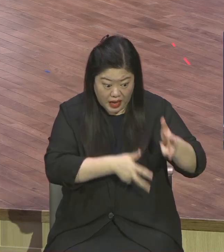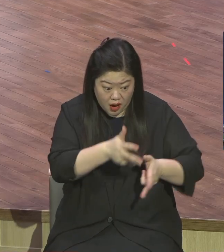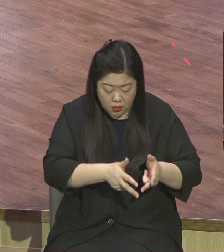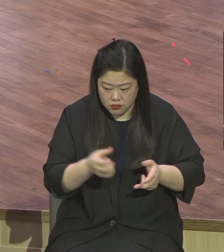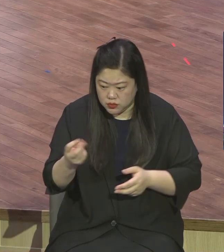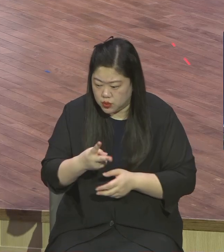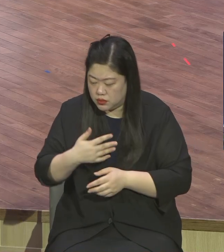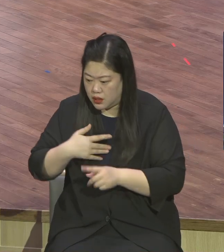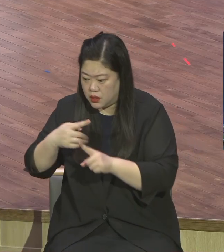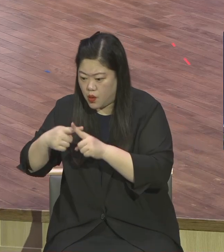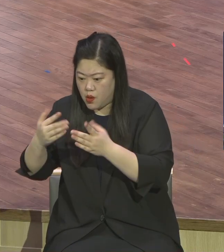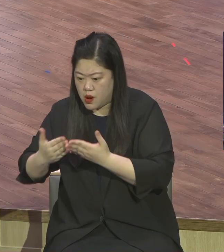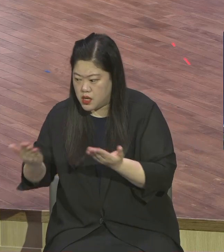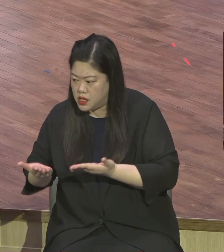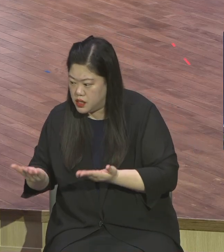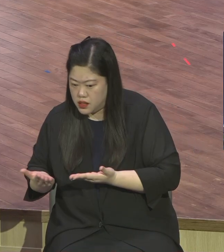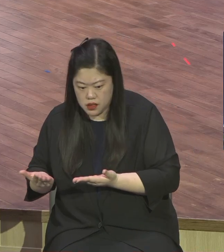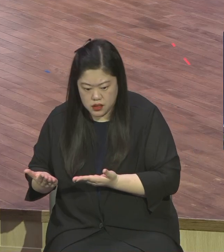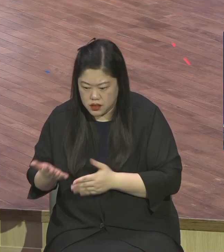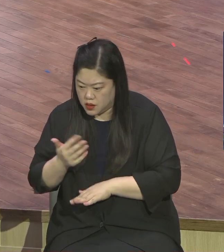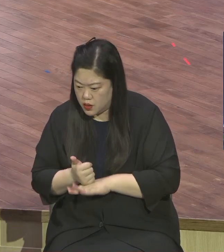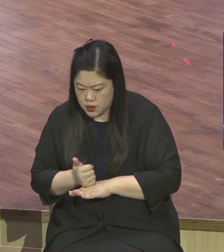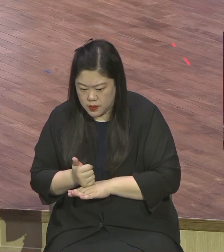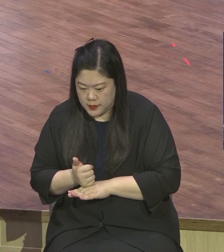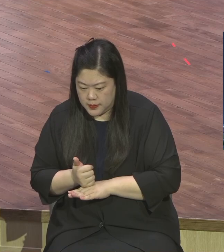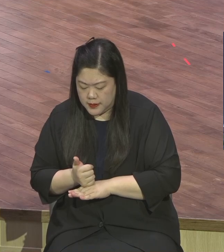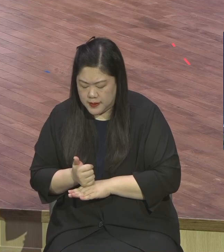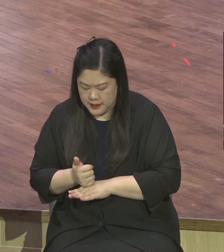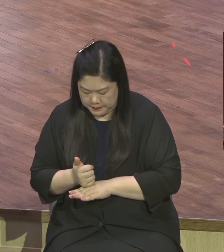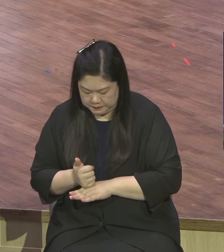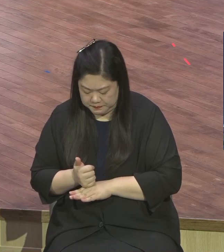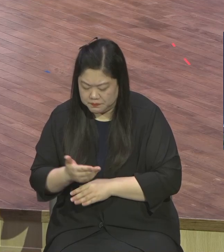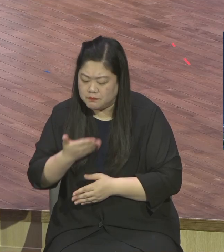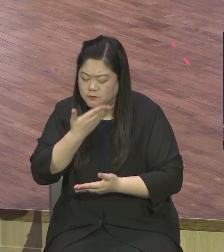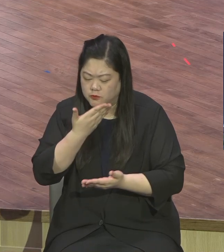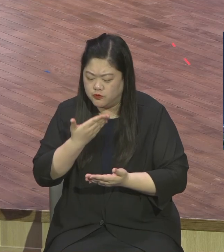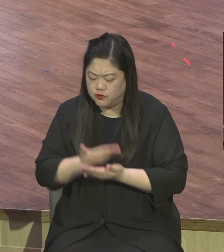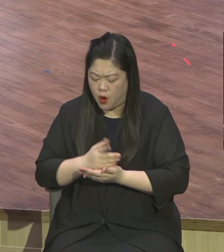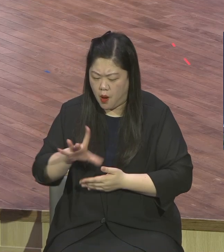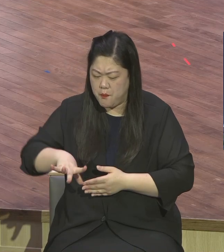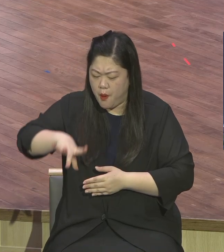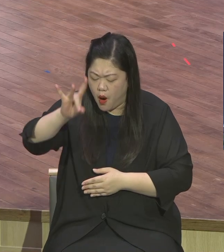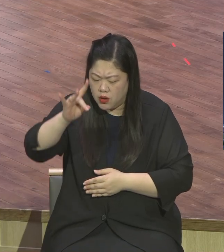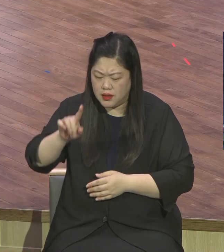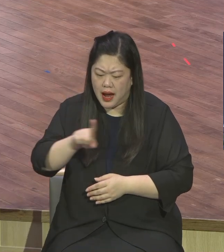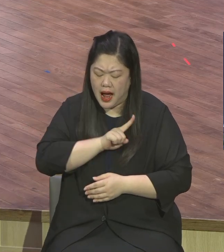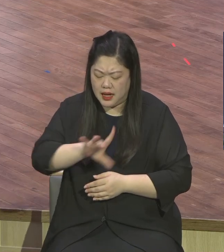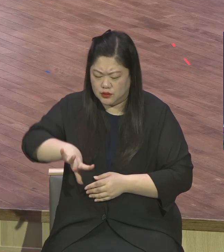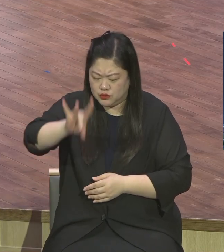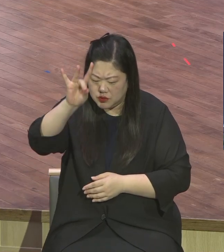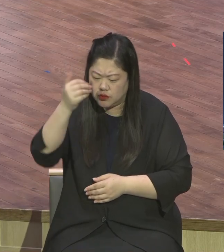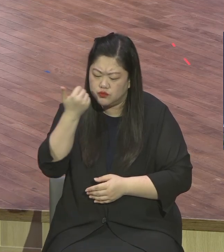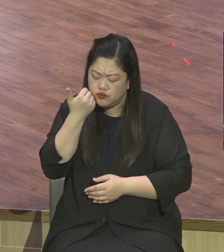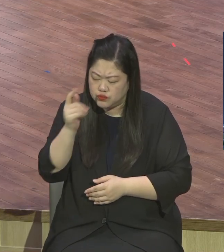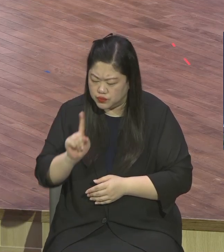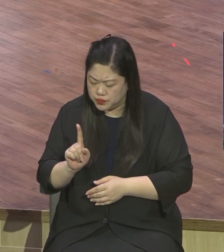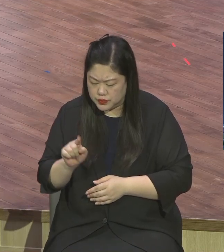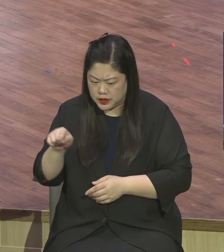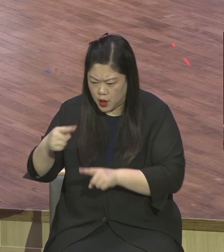다 넣어야 되니까 돈에 대해서 해방이 딱 순수가 확 바뀌어버려요 하나님 우선순위 물질 그 다음에 이렇게 순수가